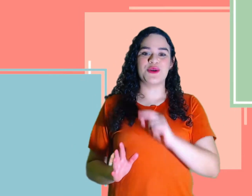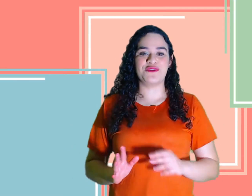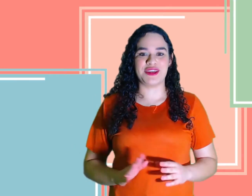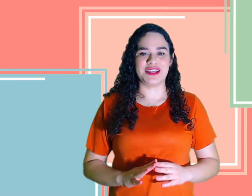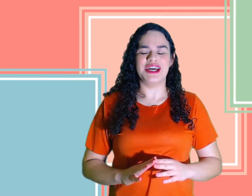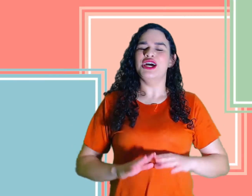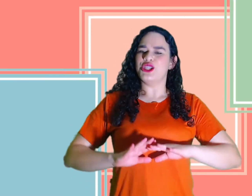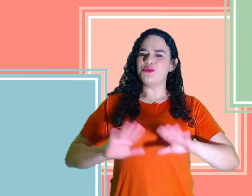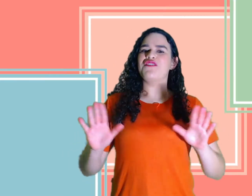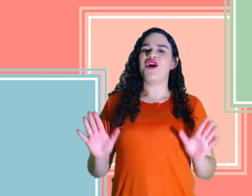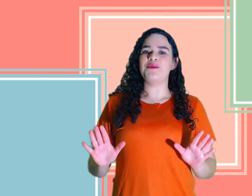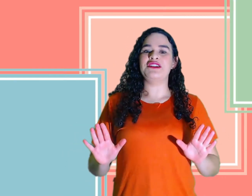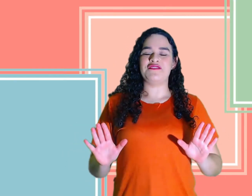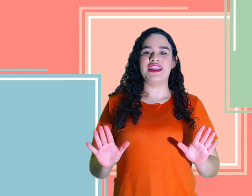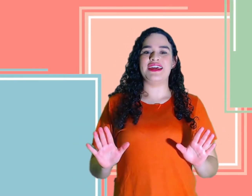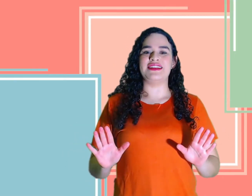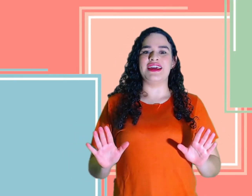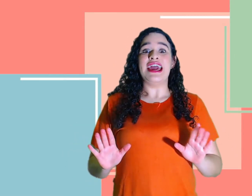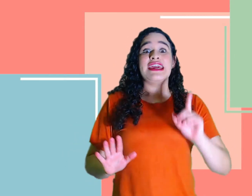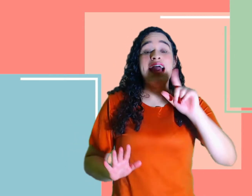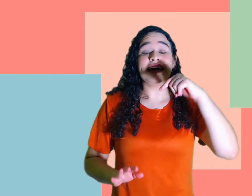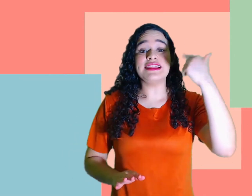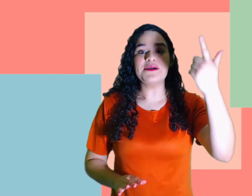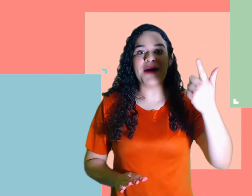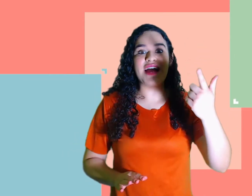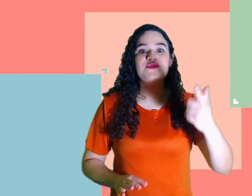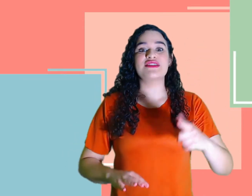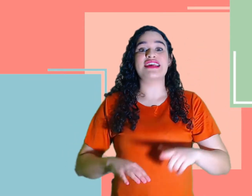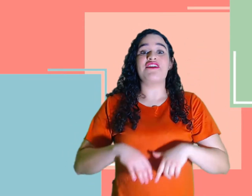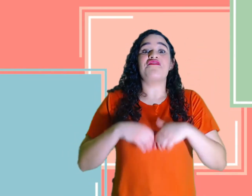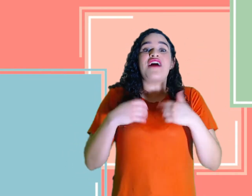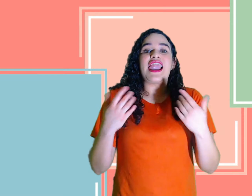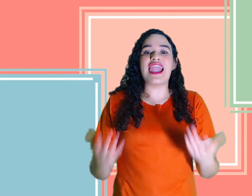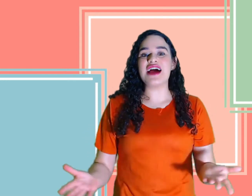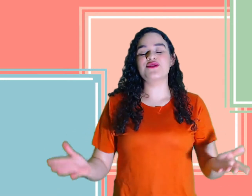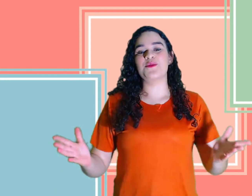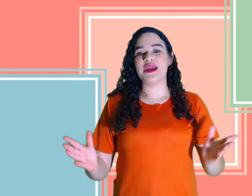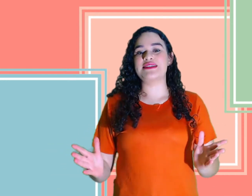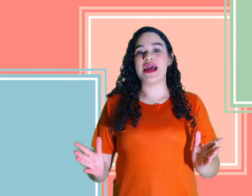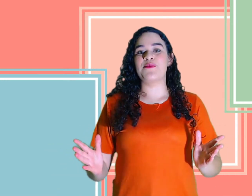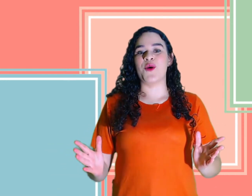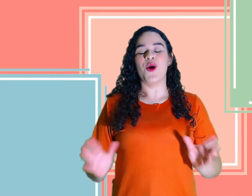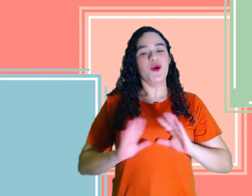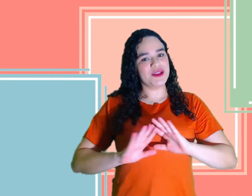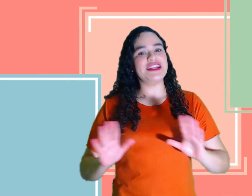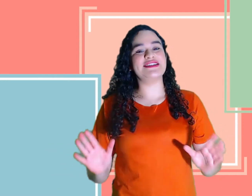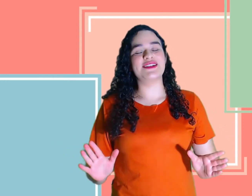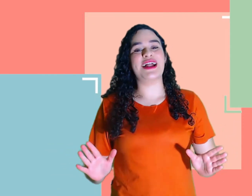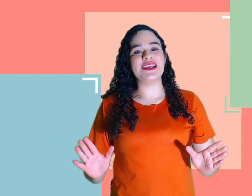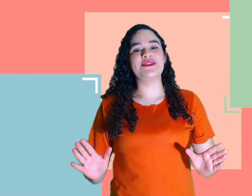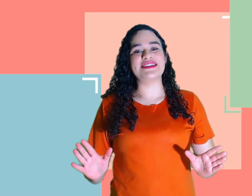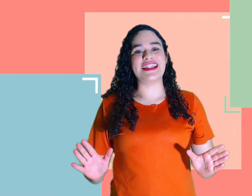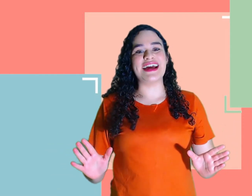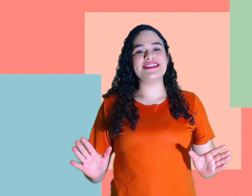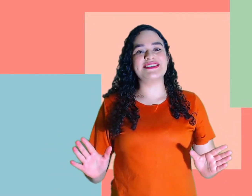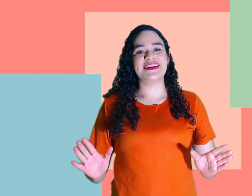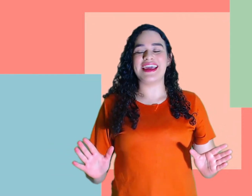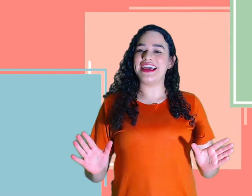vida de uma forma diferente? E ainda mais você falar sobre esse amor utilizando a língua de sinais? aí,